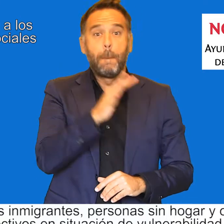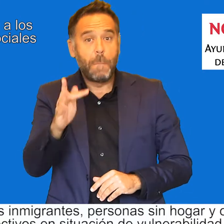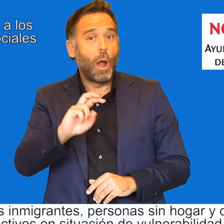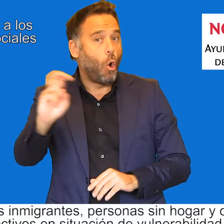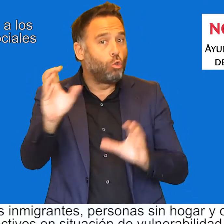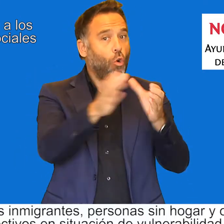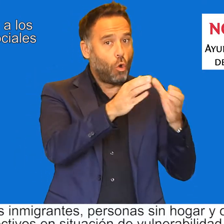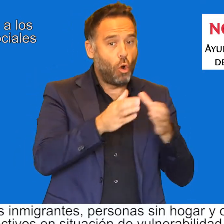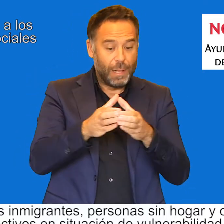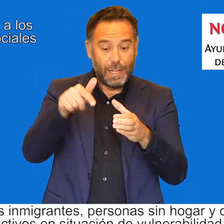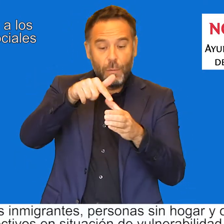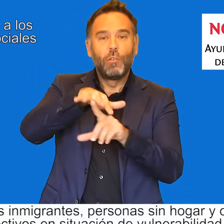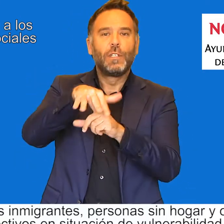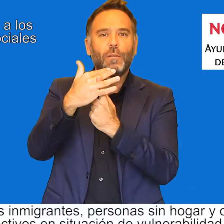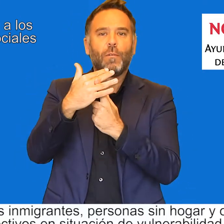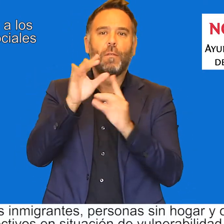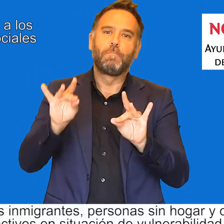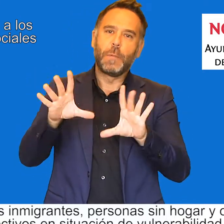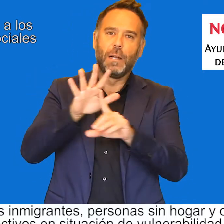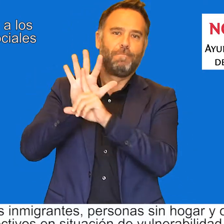otros colectivos en situación de vulnerabilidad.